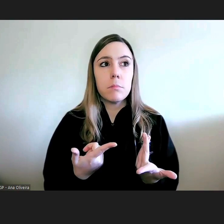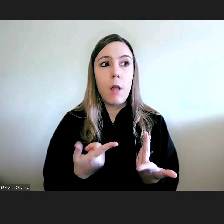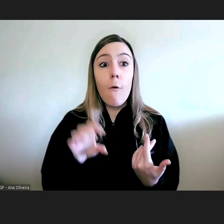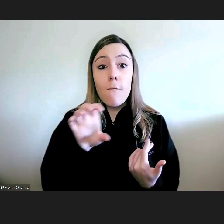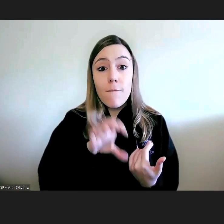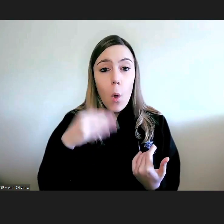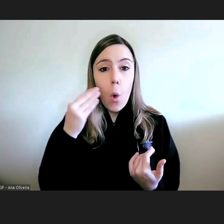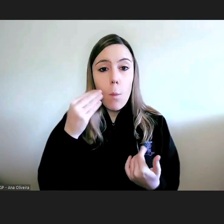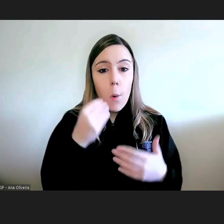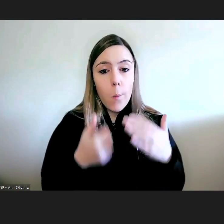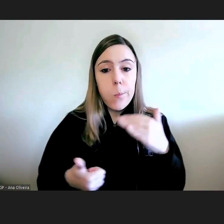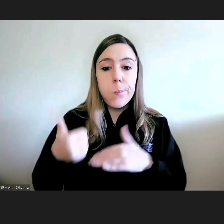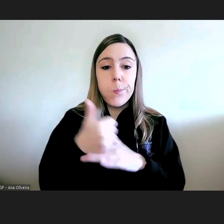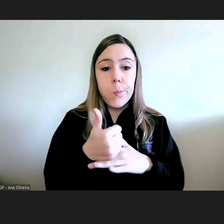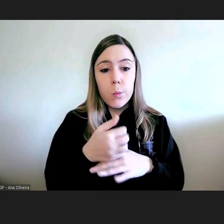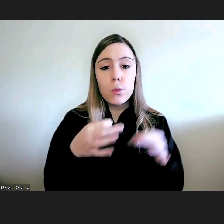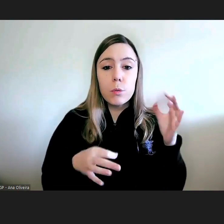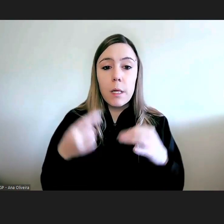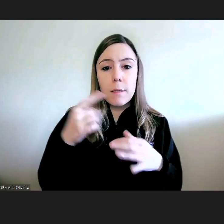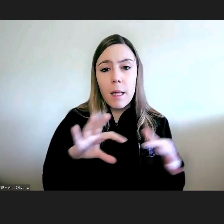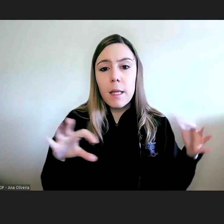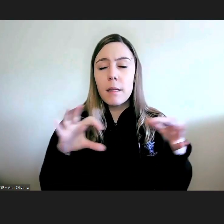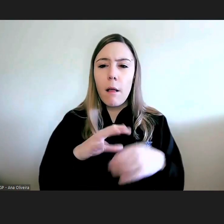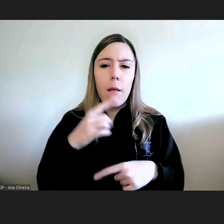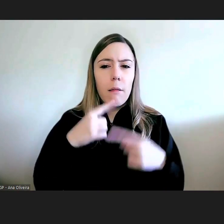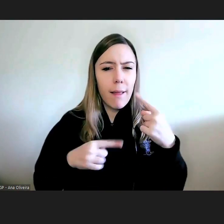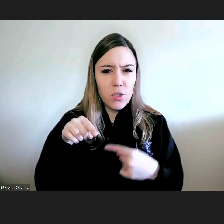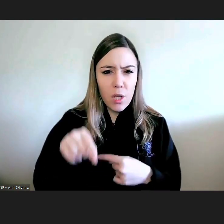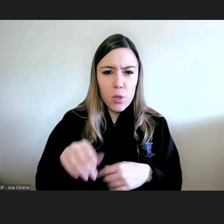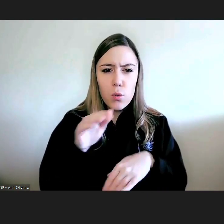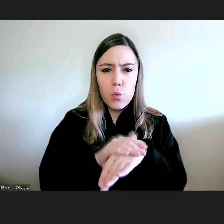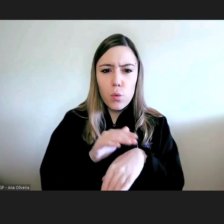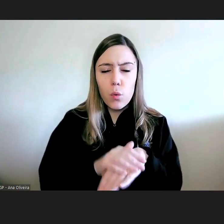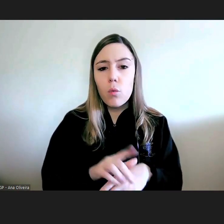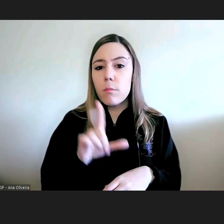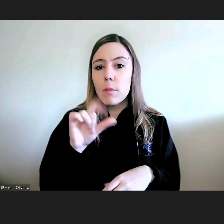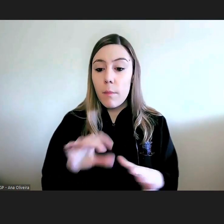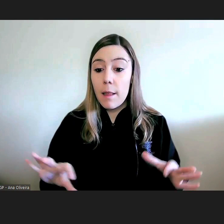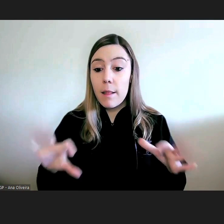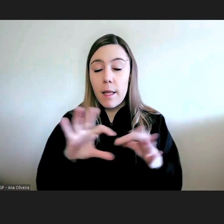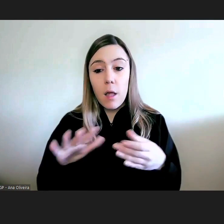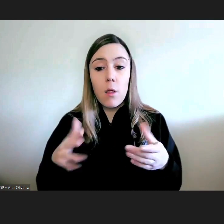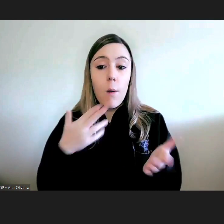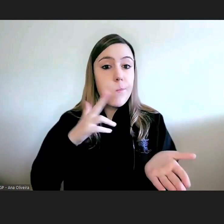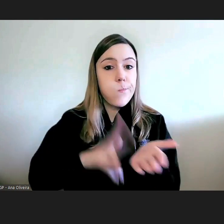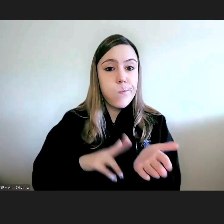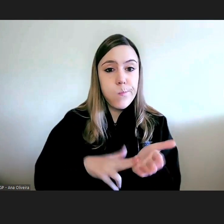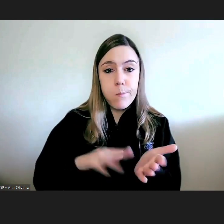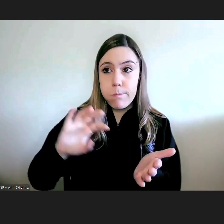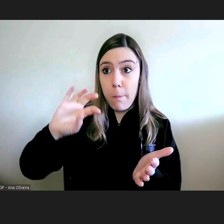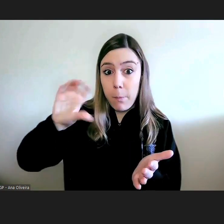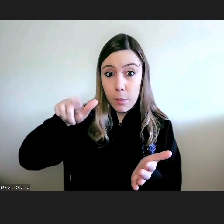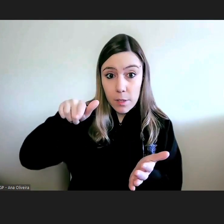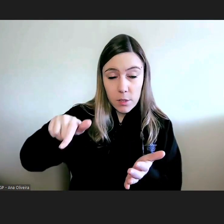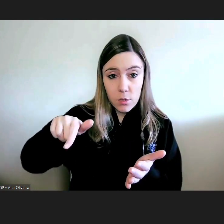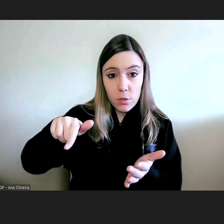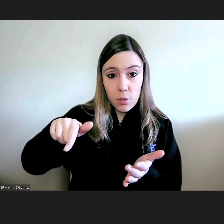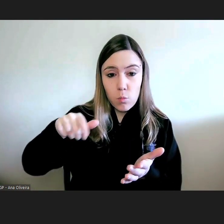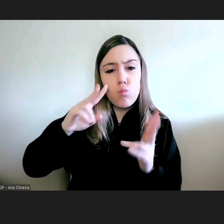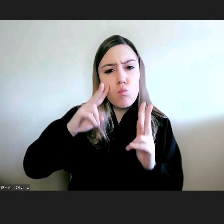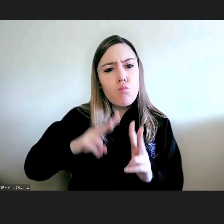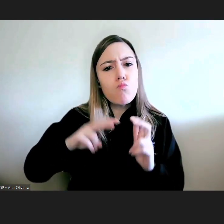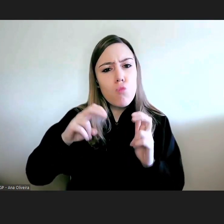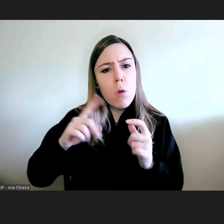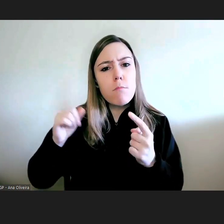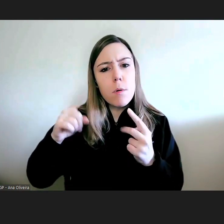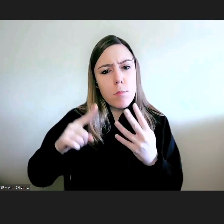tomando a partir dessas mesmas queixas em reação à realidade do país nelas se detectam muitas